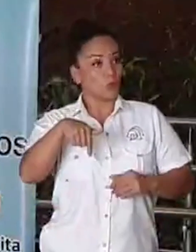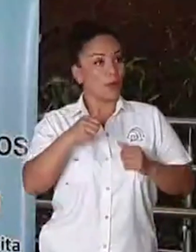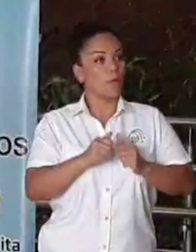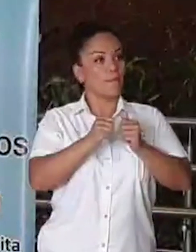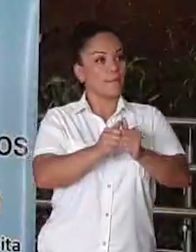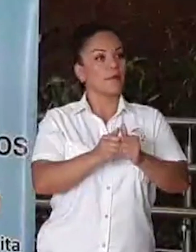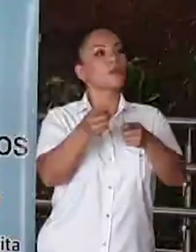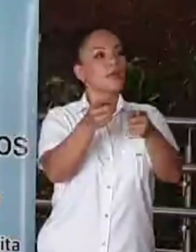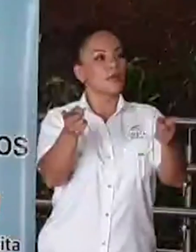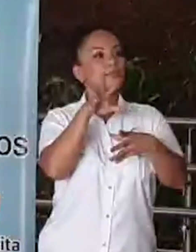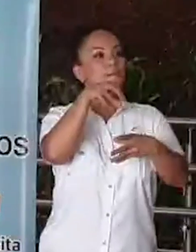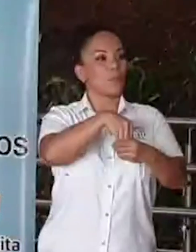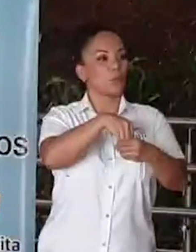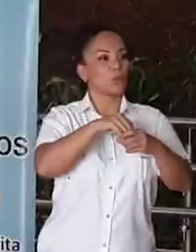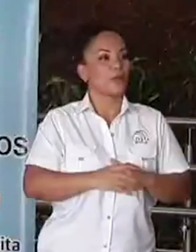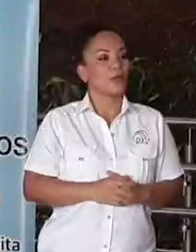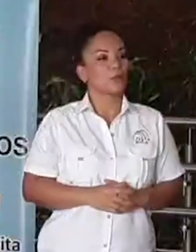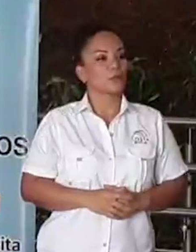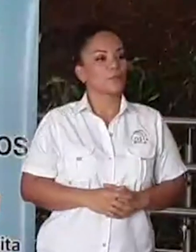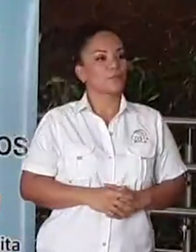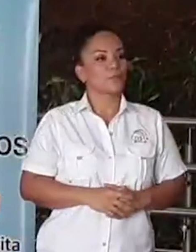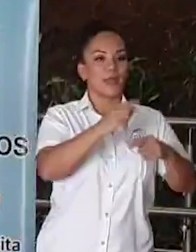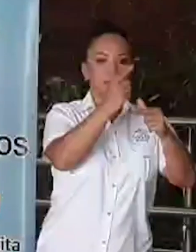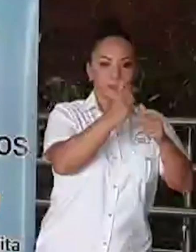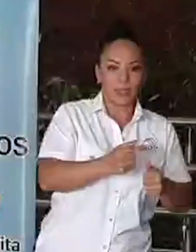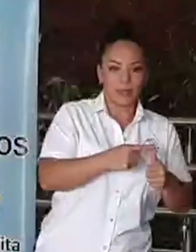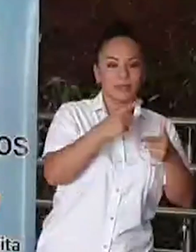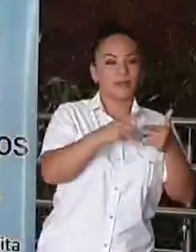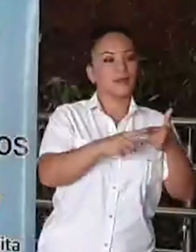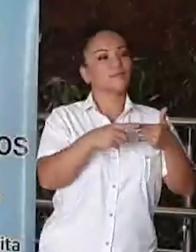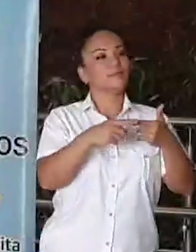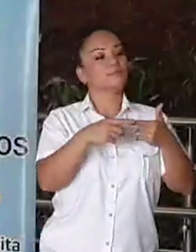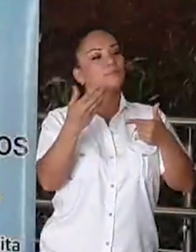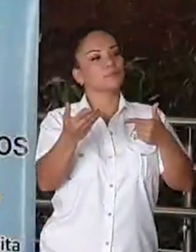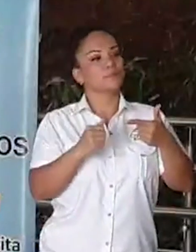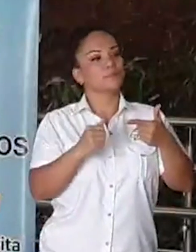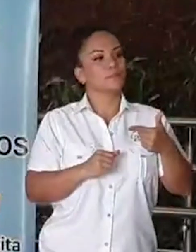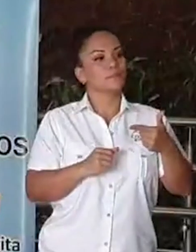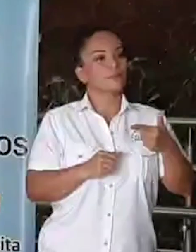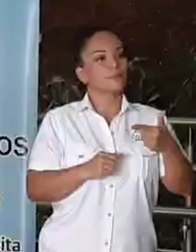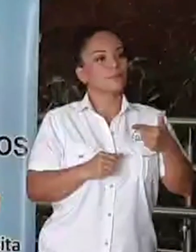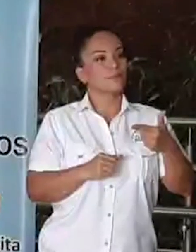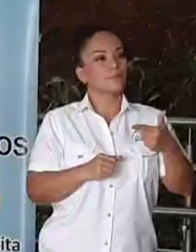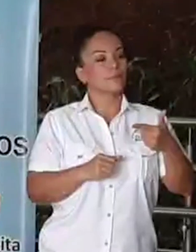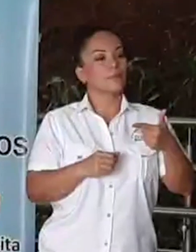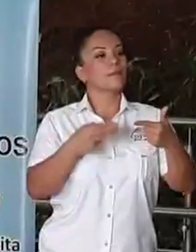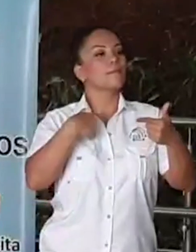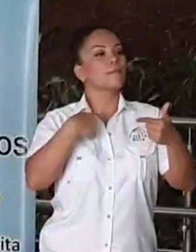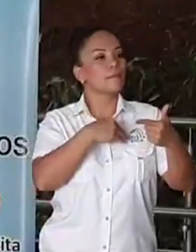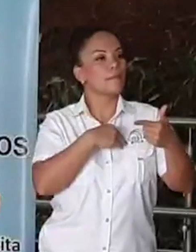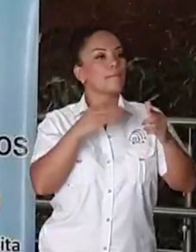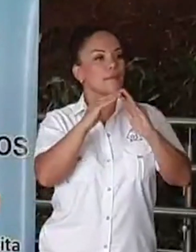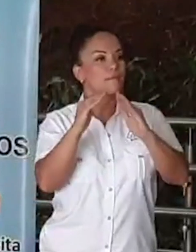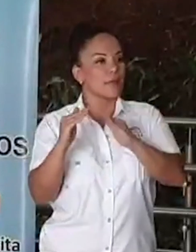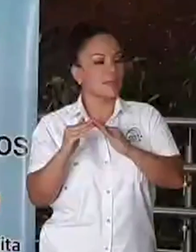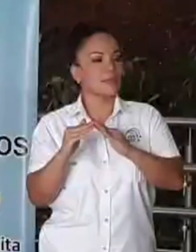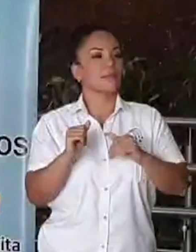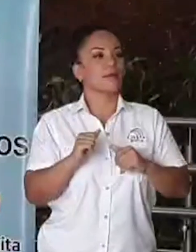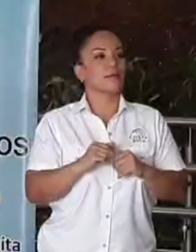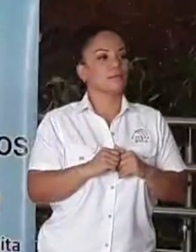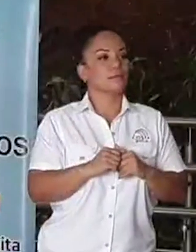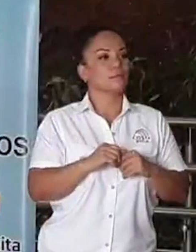ministros involucrados, Hacienda, el tema del Ministerio de Vivienda con